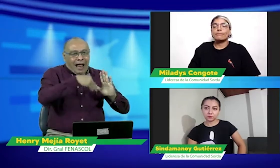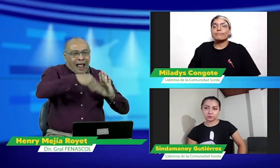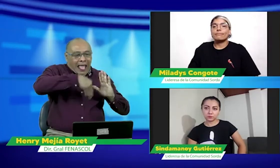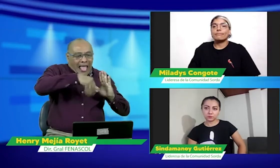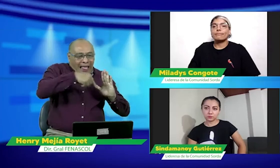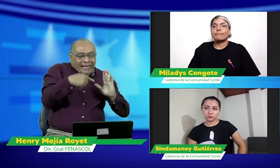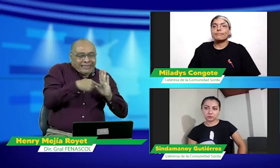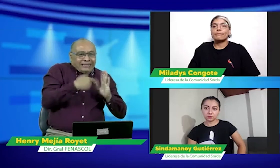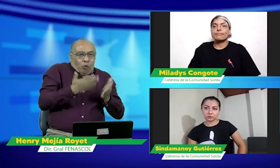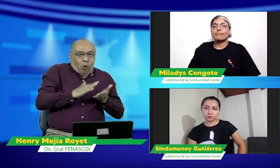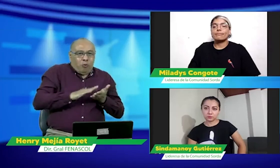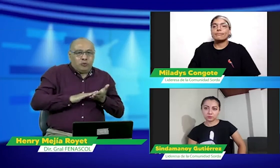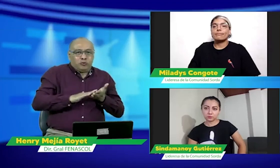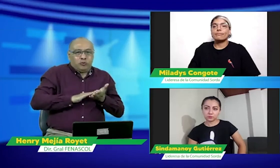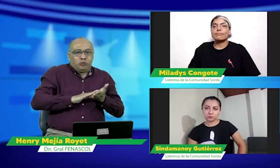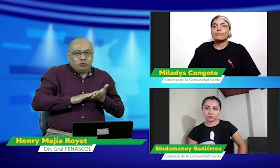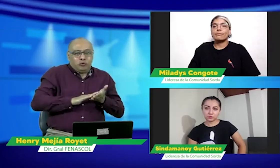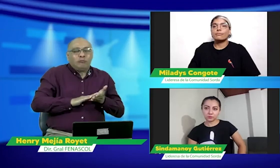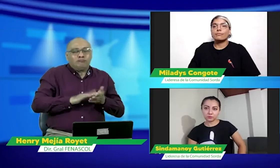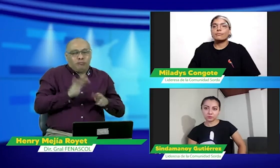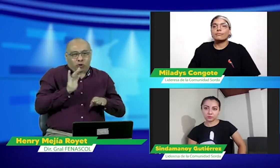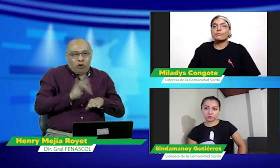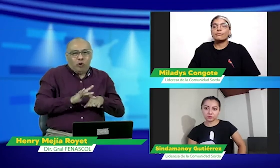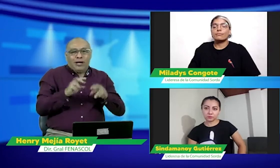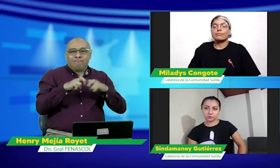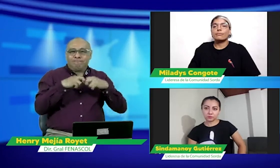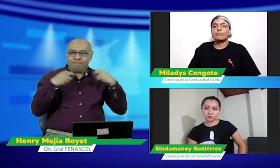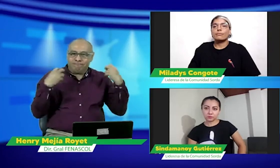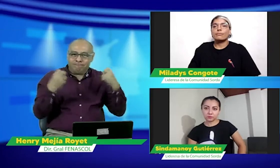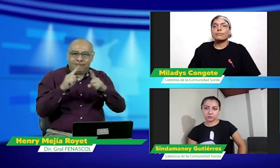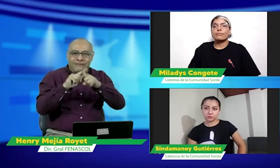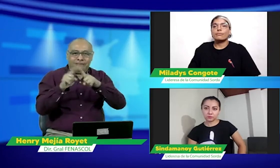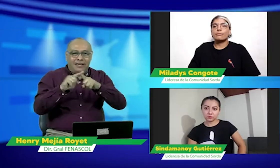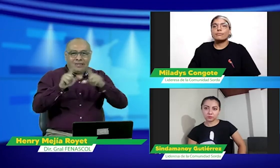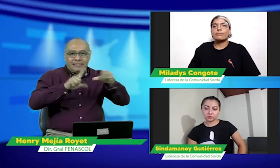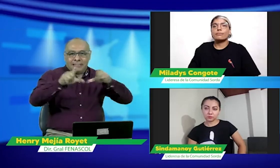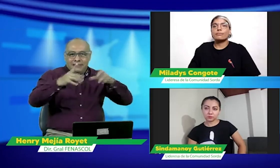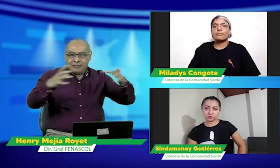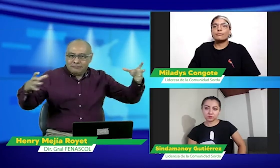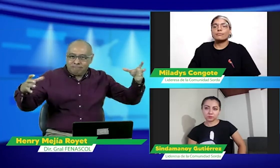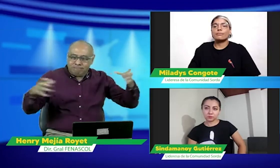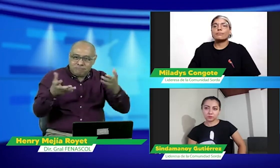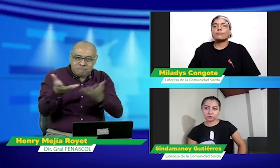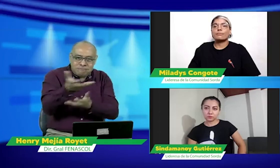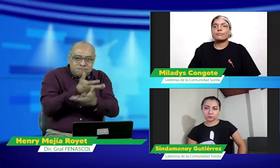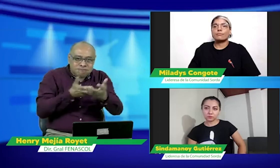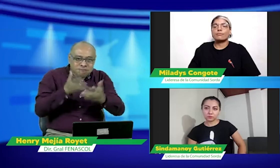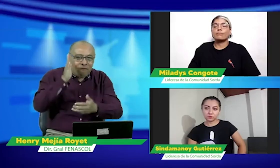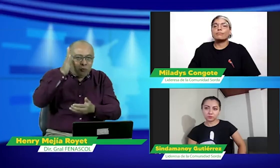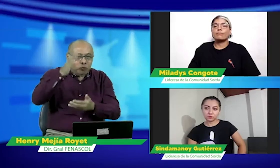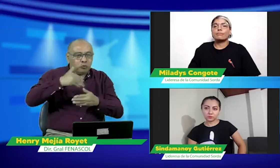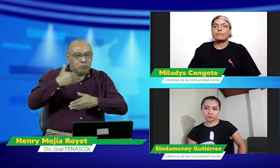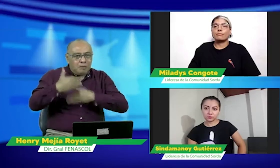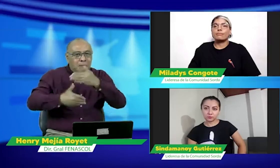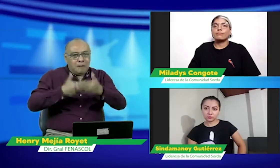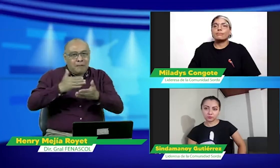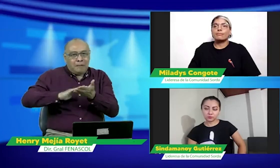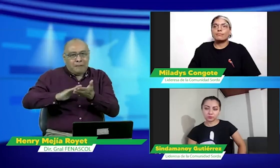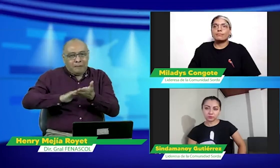legal también como lo mencionó Cinda y es algo que requiere arreglarse que requiere tratarlo de la mano